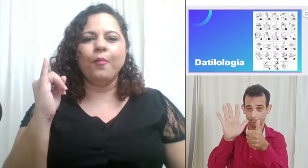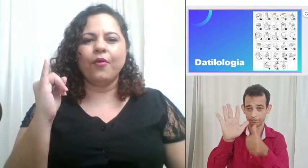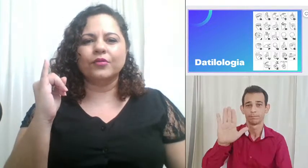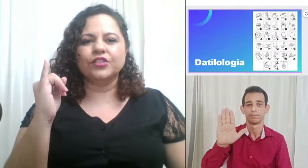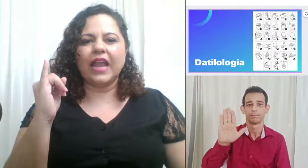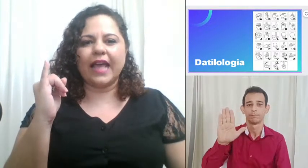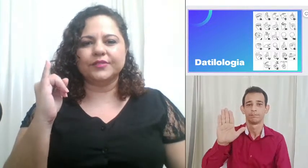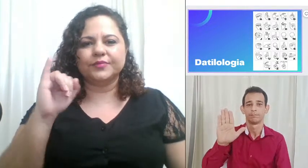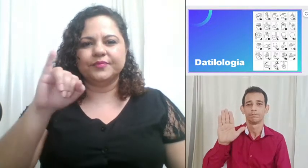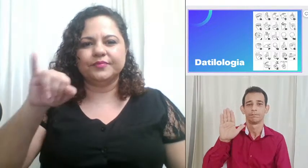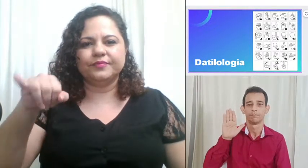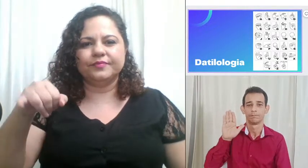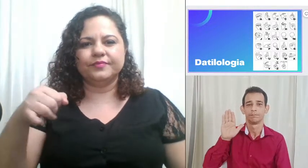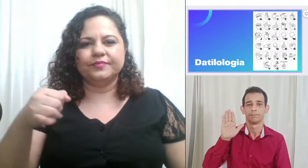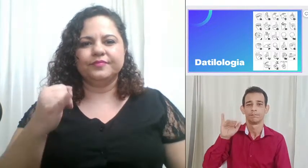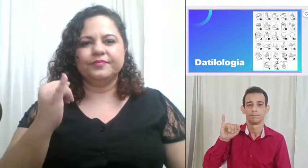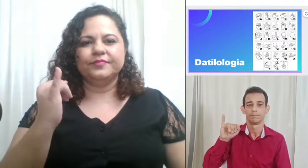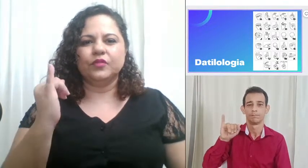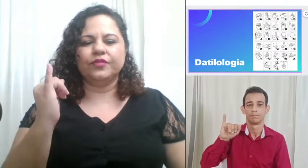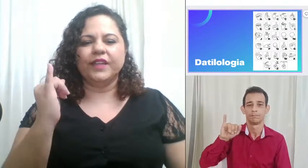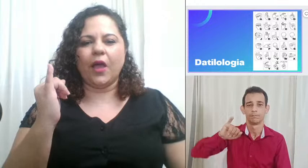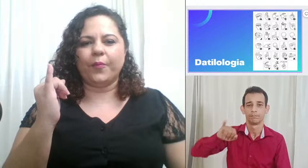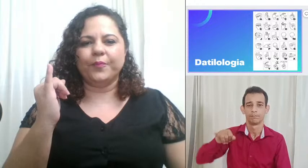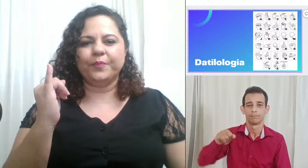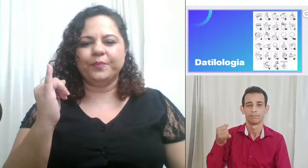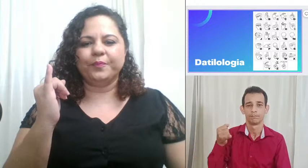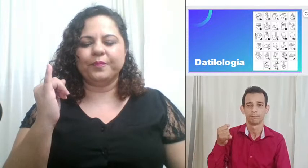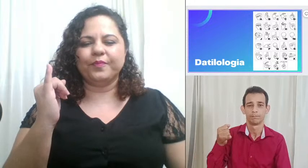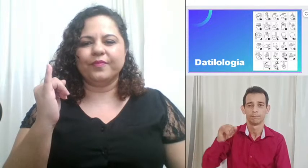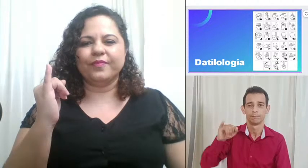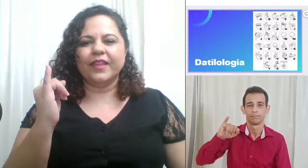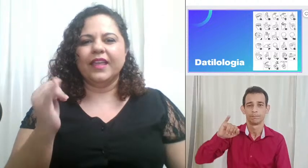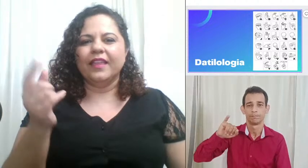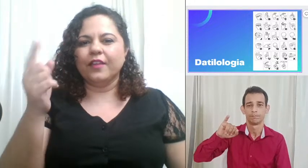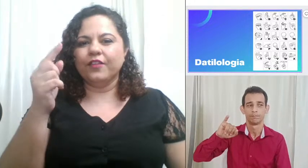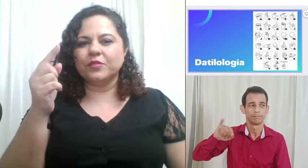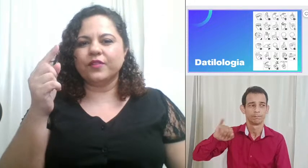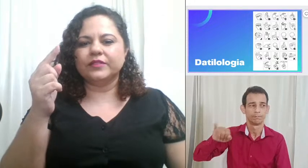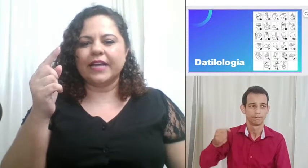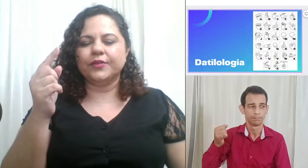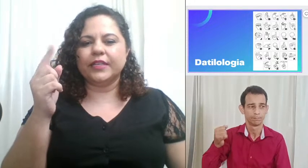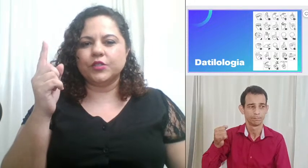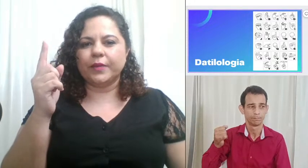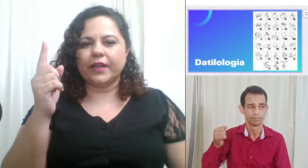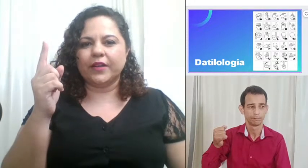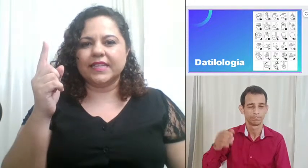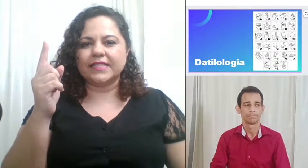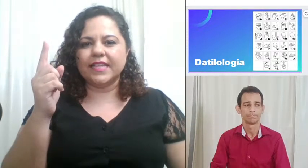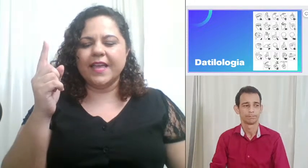pouco de lado no final então vamos voltar do início para não esquecer